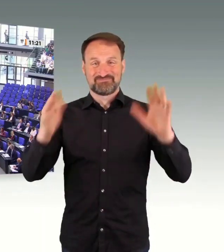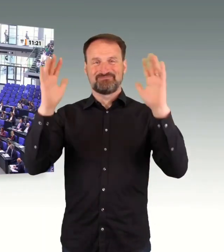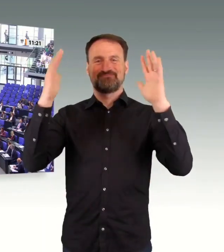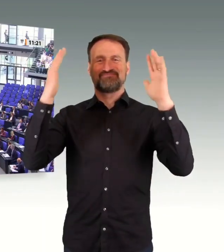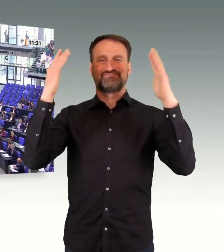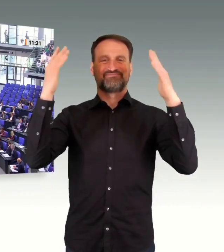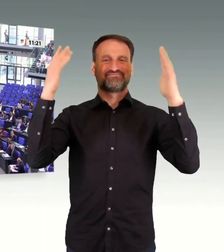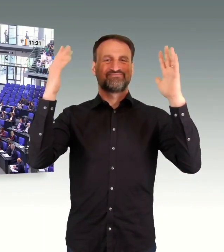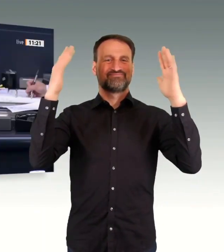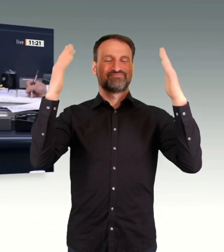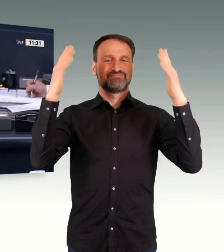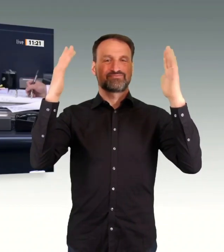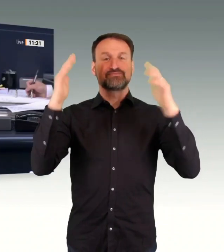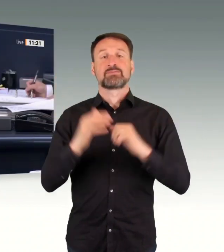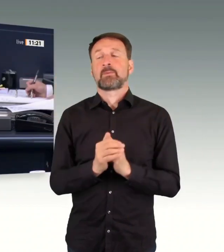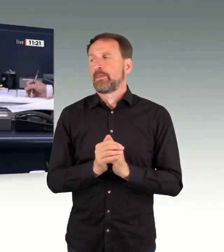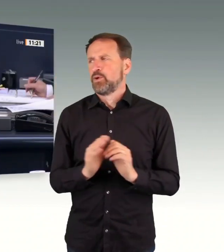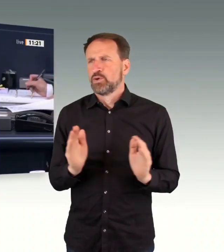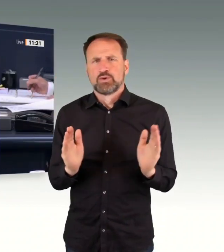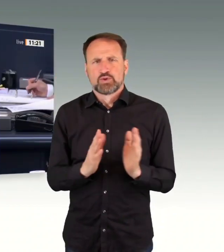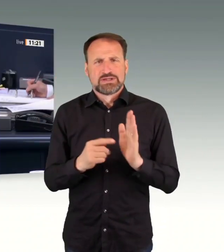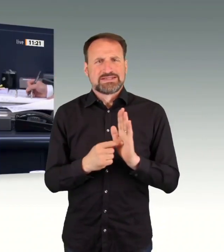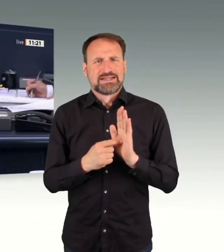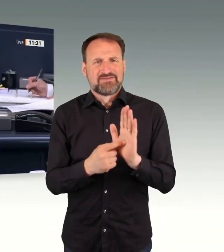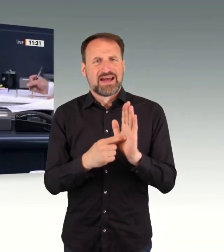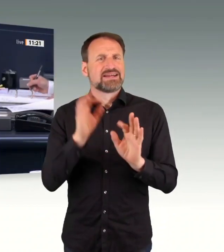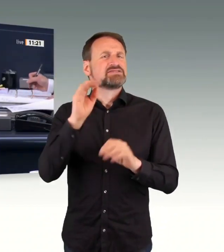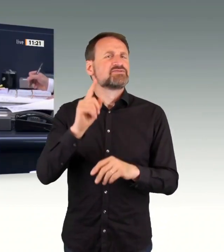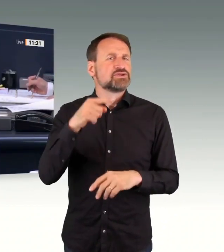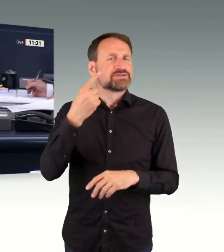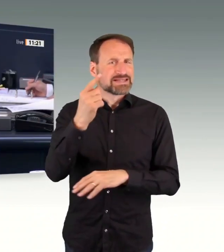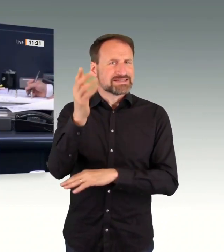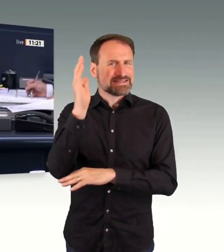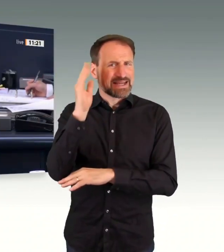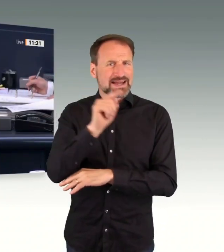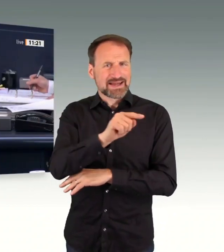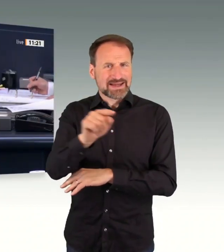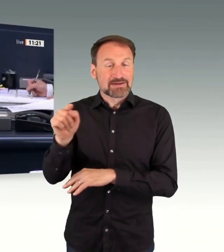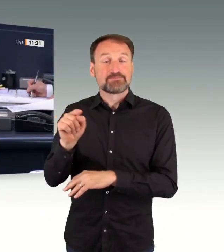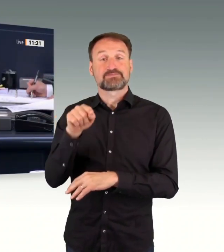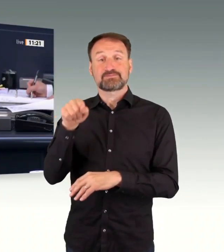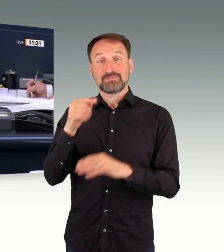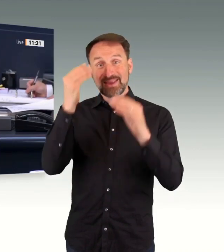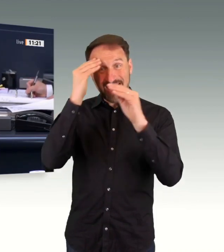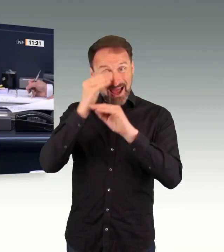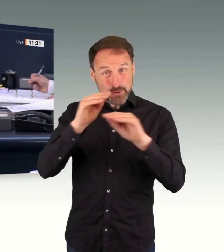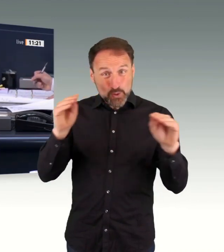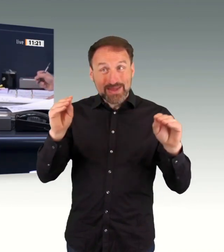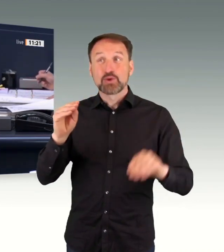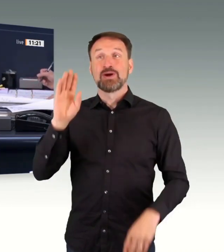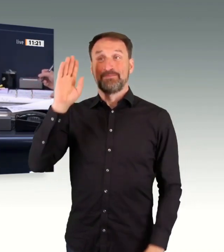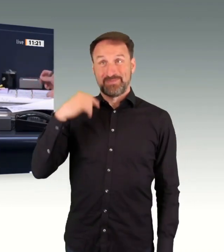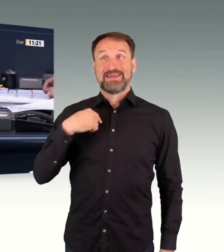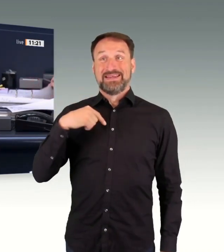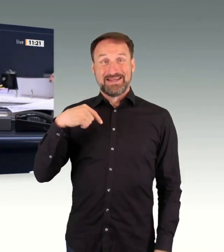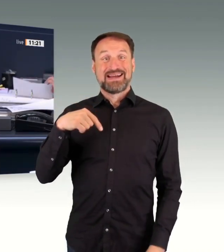Ein kleiner Hinweis für die nachfolgenden Rednerinnen und Redner. Die Ankündigung des Abschlusses der Rede ersetzt nicht